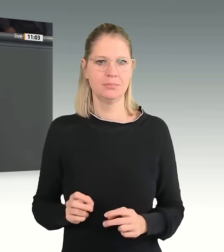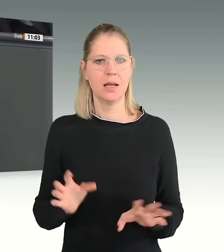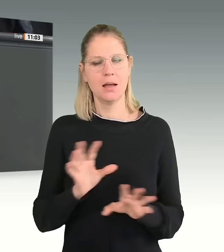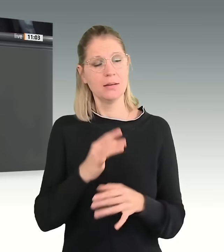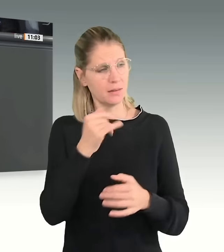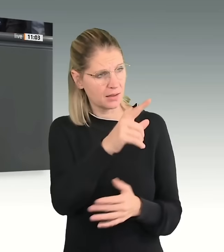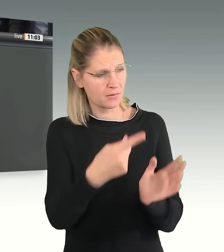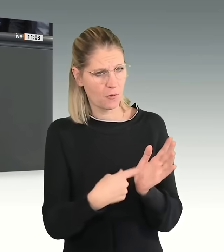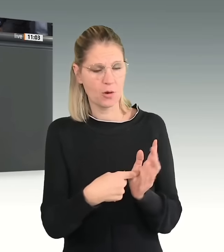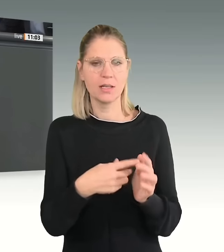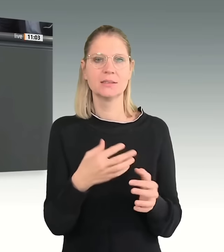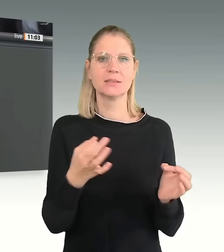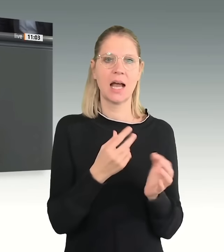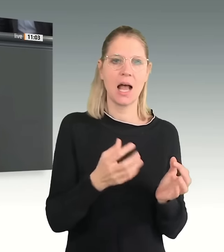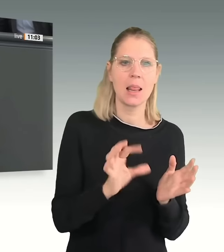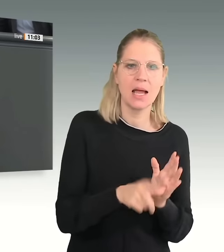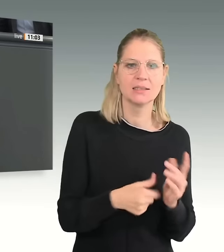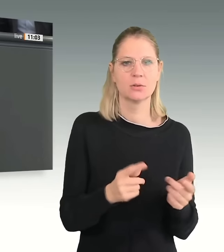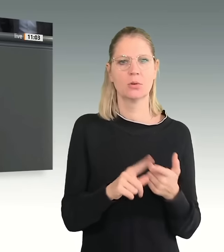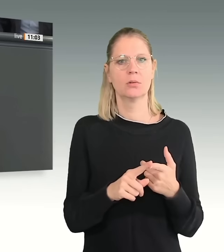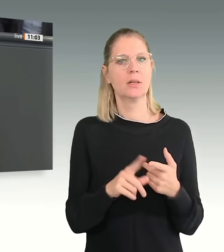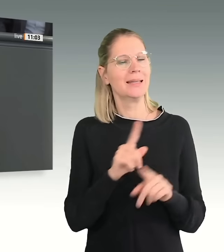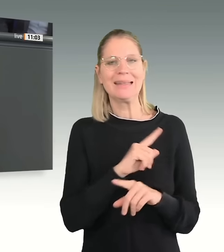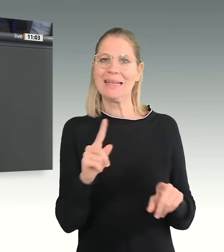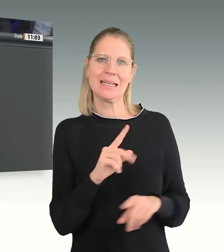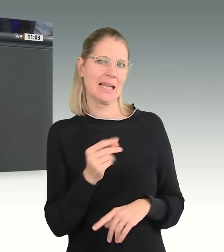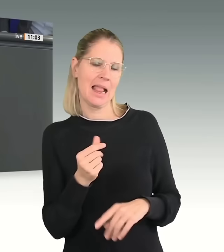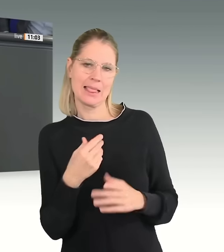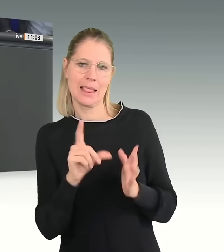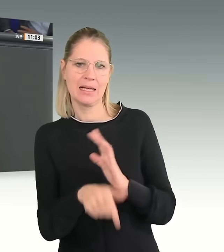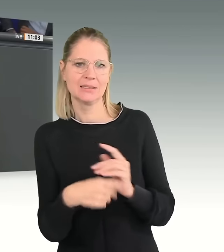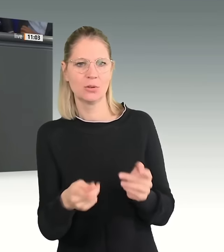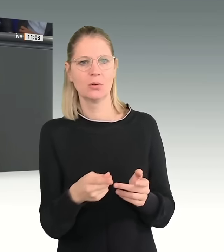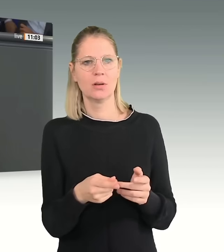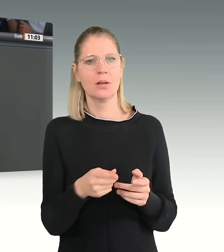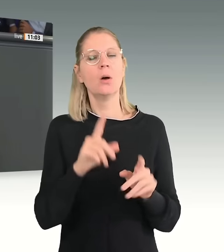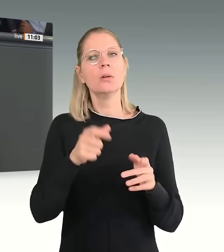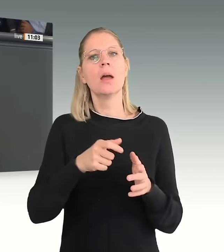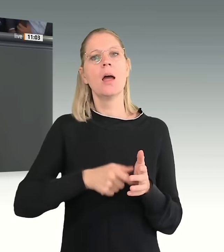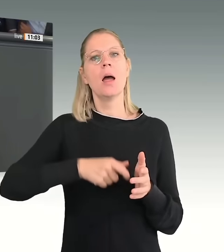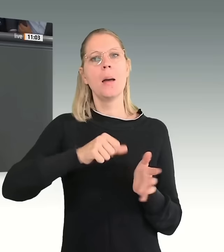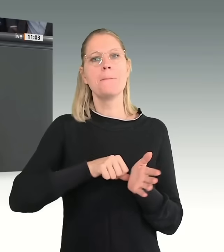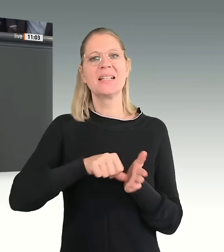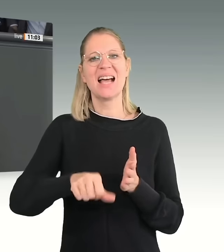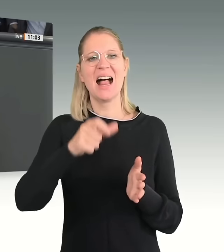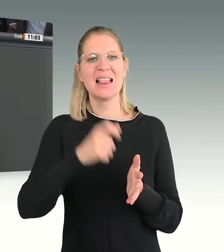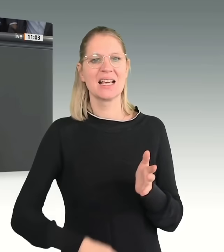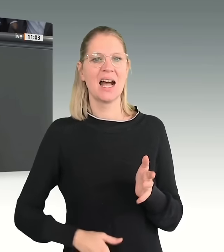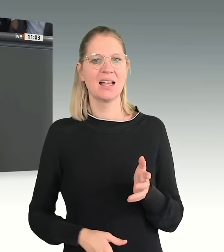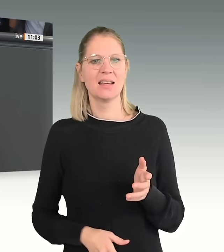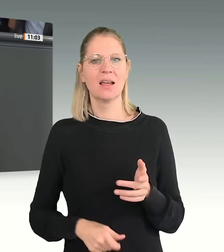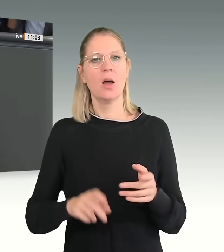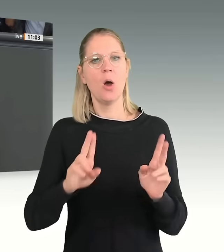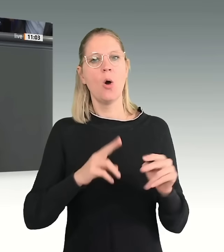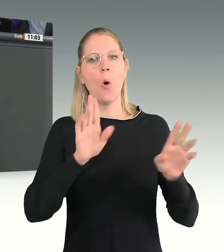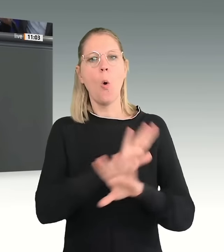Bezahlkarte, die Rücküberweisung verunmöglicht. Steht alles seit Jahren in unserem Programm und haben wir alles seit Jahren immer wieder hier auch